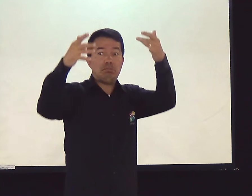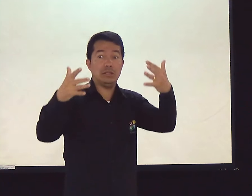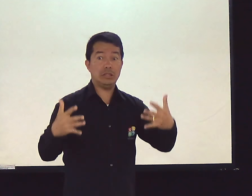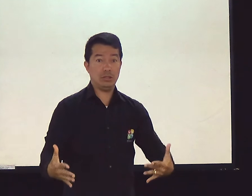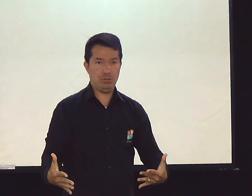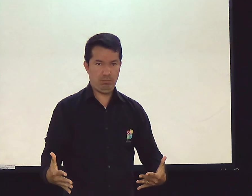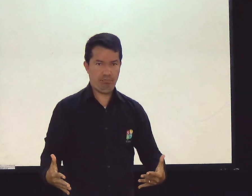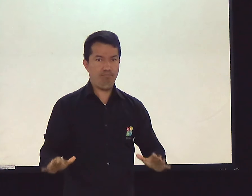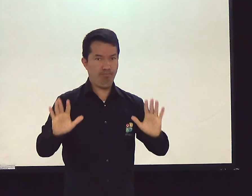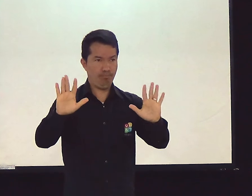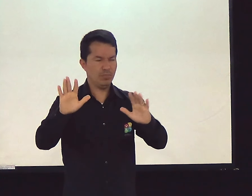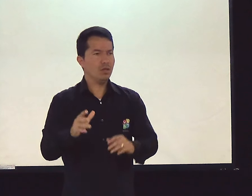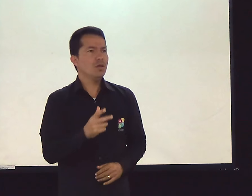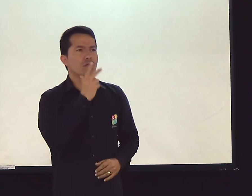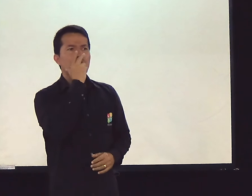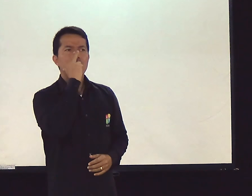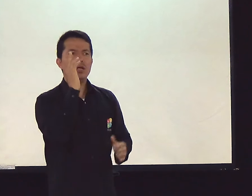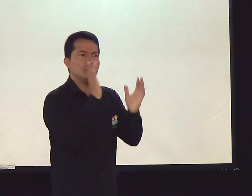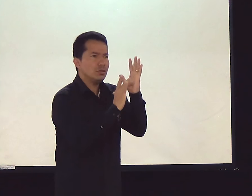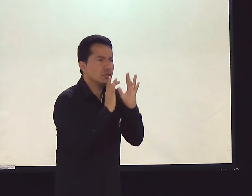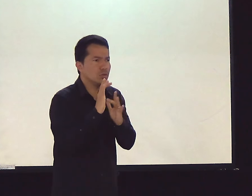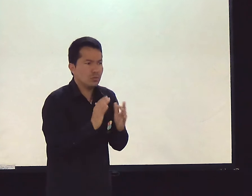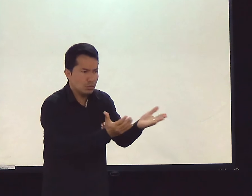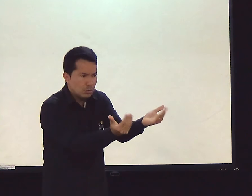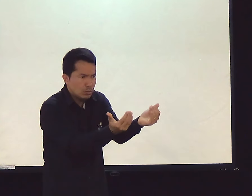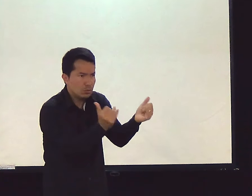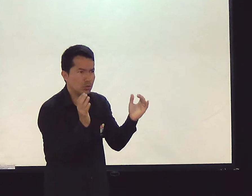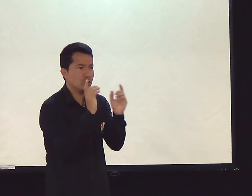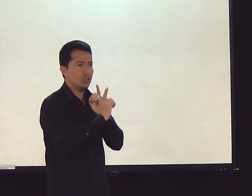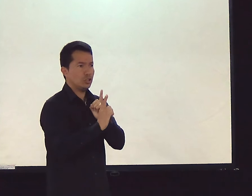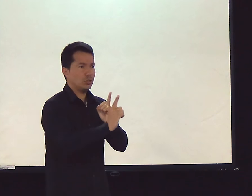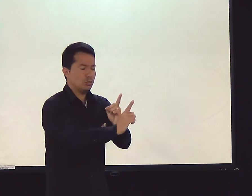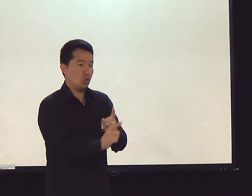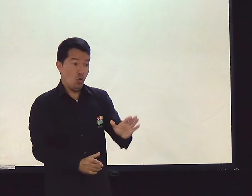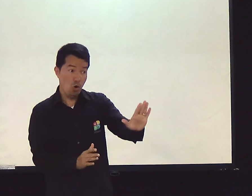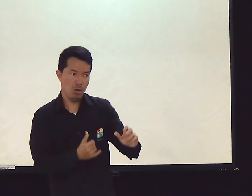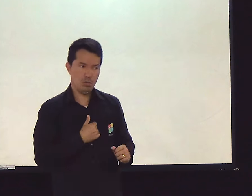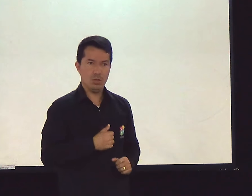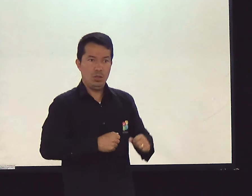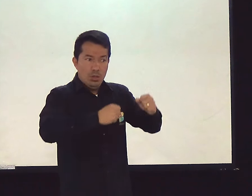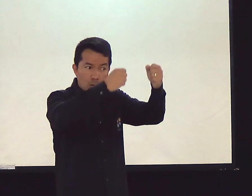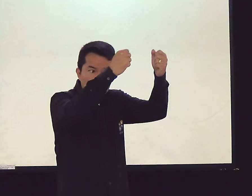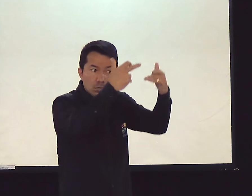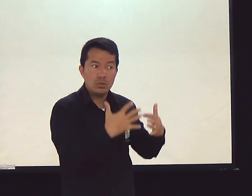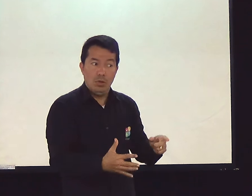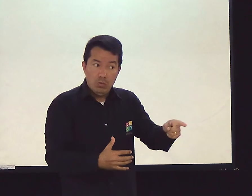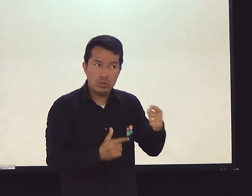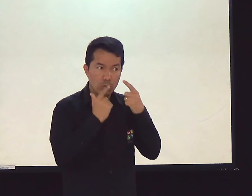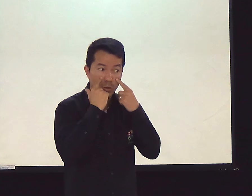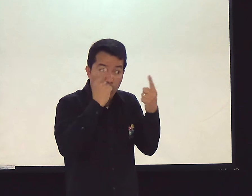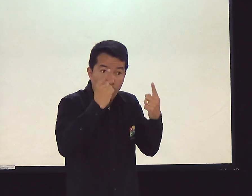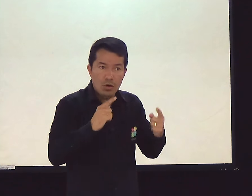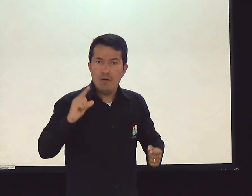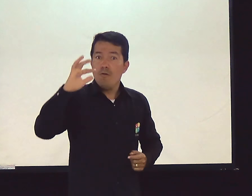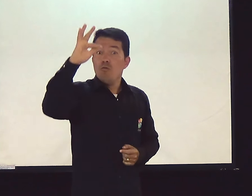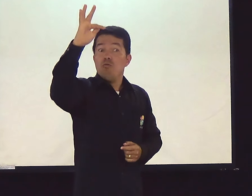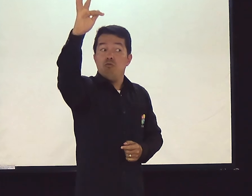futuro. Tenta explicar o que vai acontecer futuramente. Jesus atrai ali os discípulos, né? Ó. Ó, gente. Presta atenção, hein?